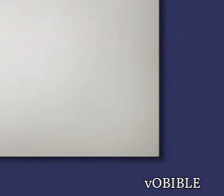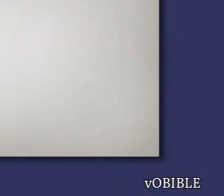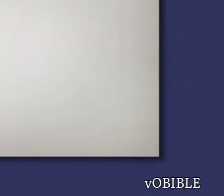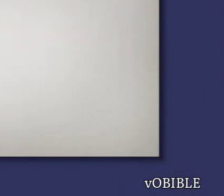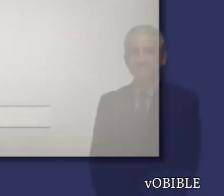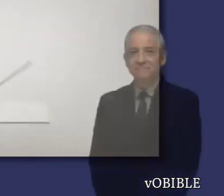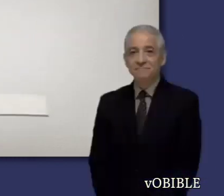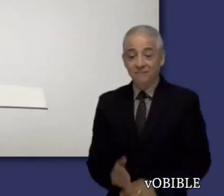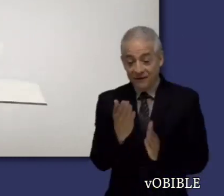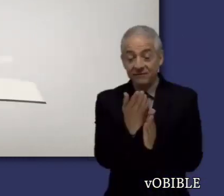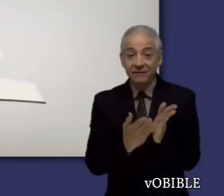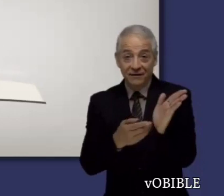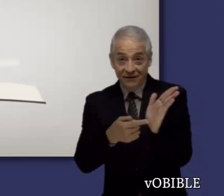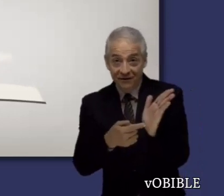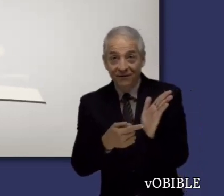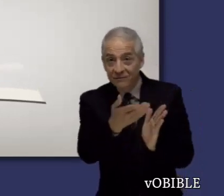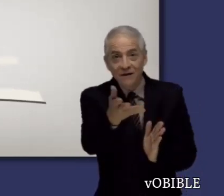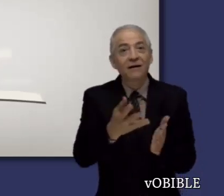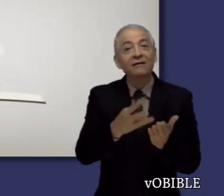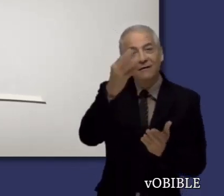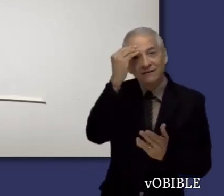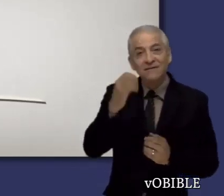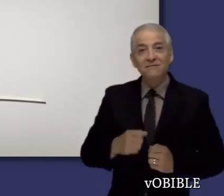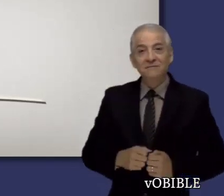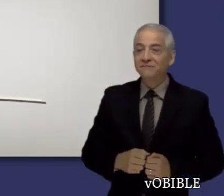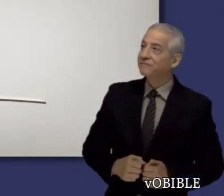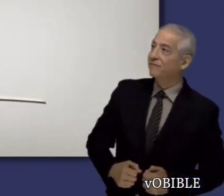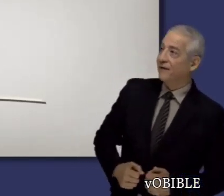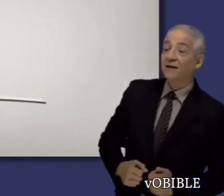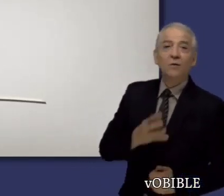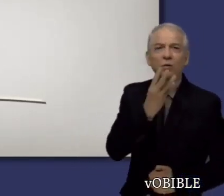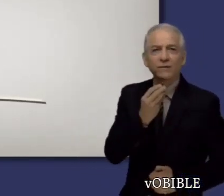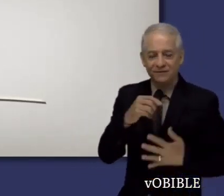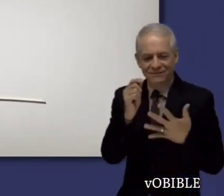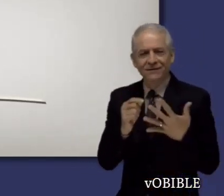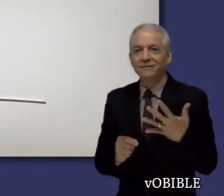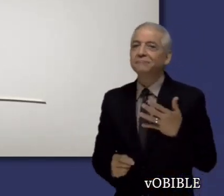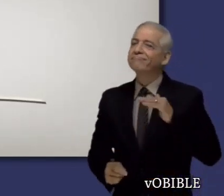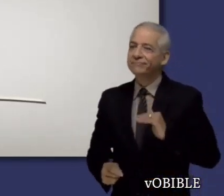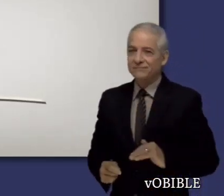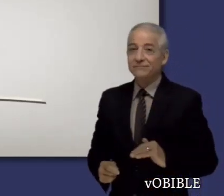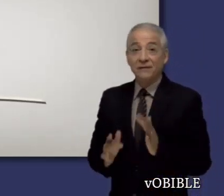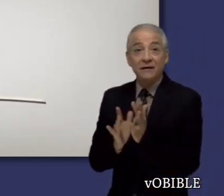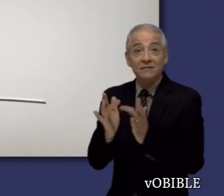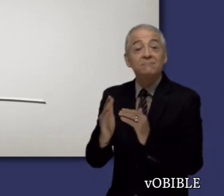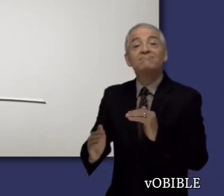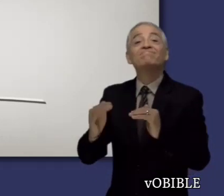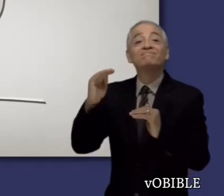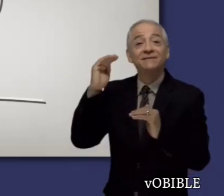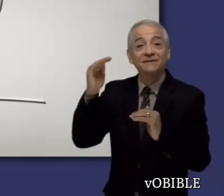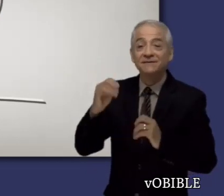Cuando lea la carta a los hebreos, fíjese en que Pablo demuestra con maestría la superioridad del cristianismo,